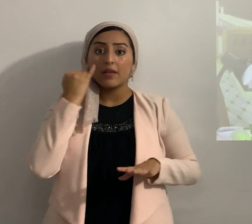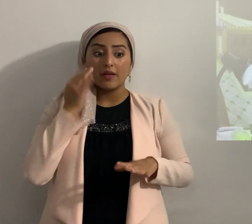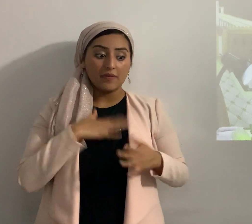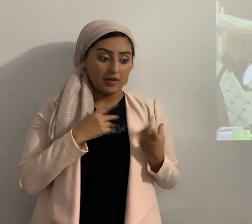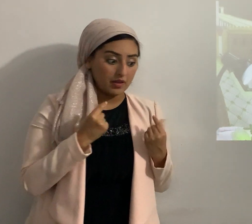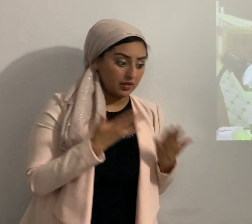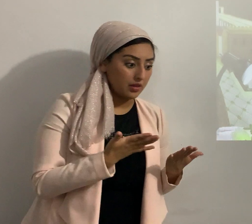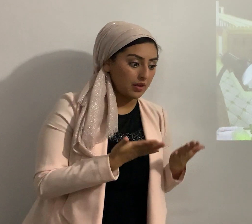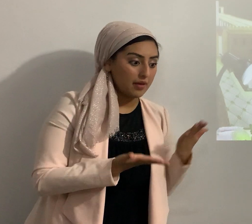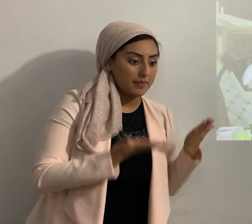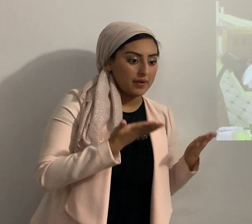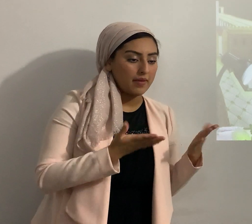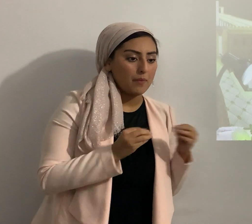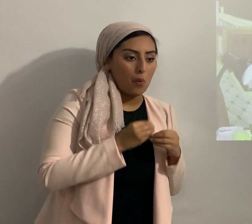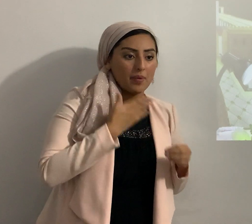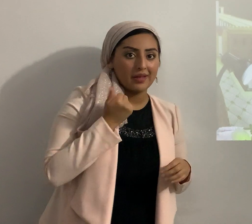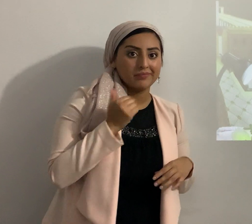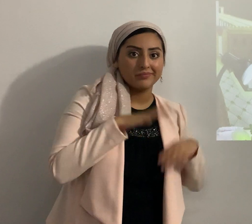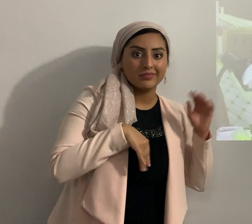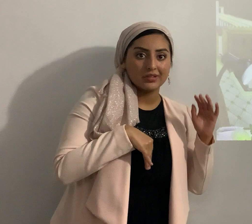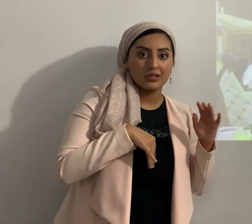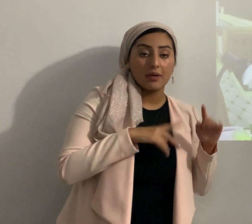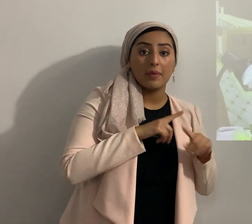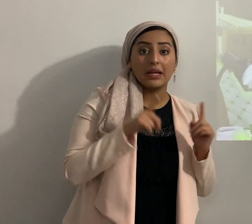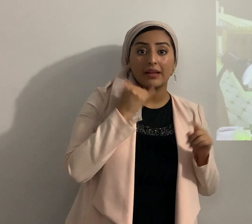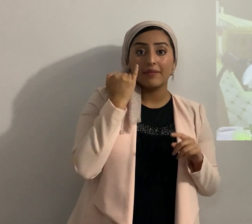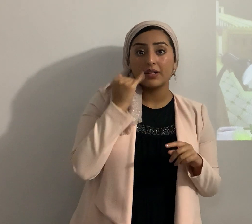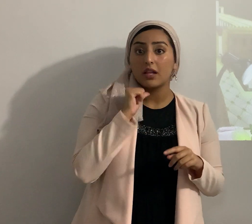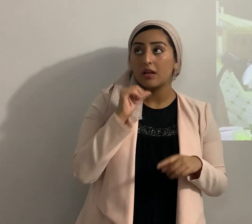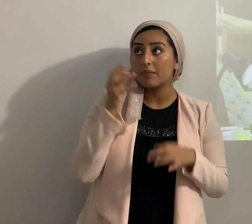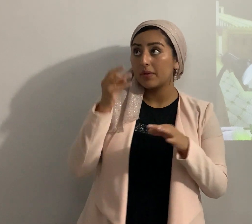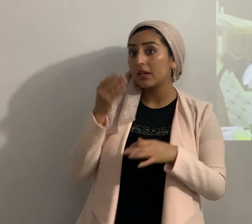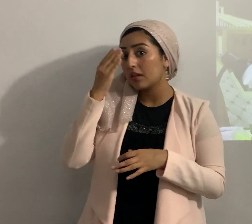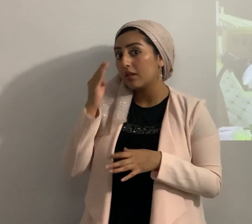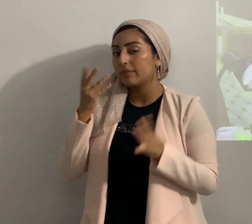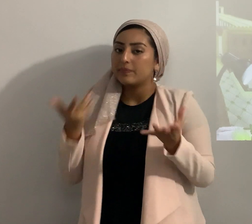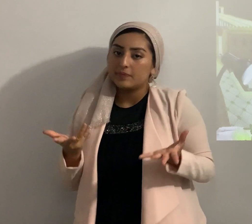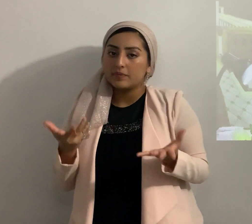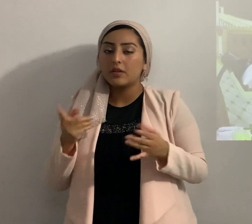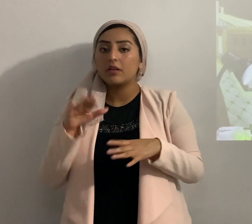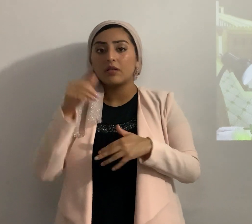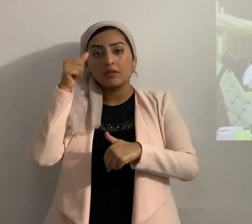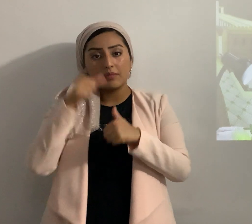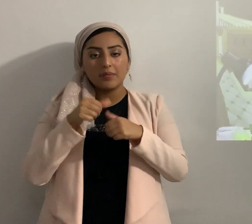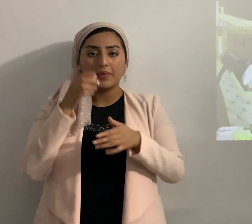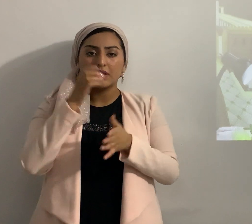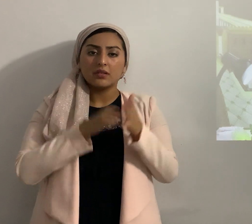puede ser que me vaya mejor pero si no es la voluntad del Eterno entonces por eso se acuerdan en un capítulo de Josué dije